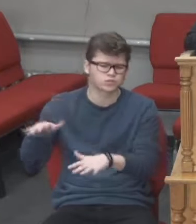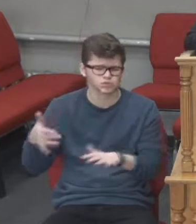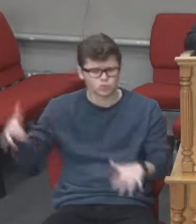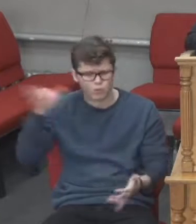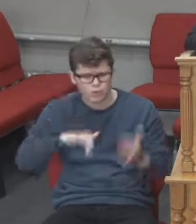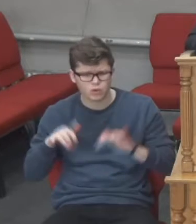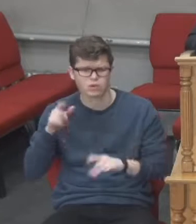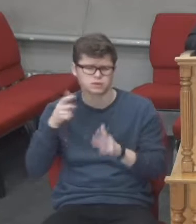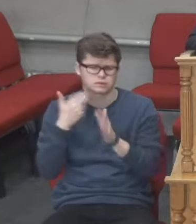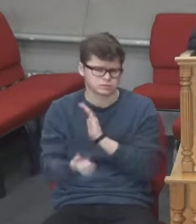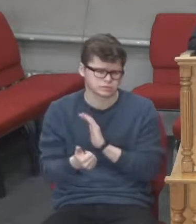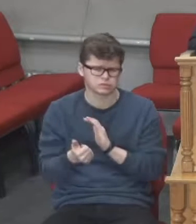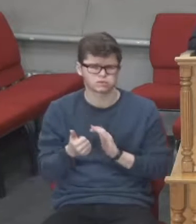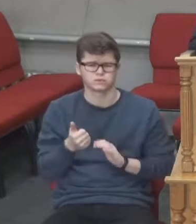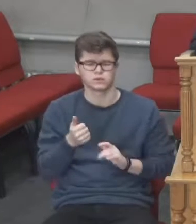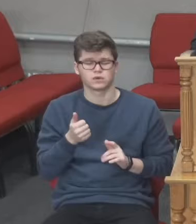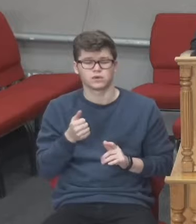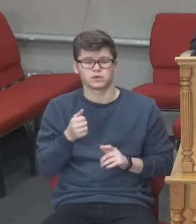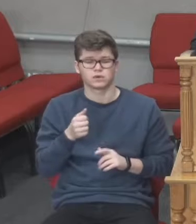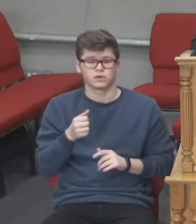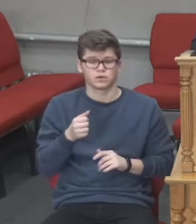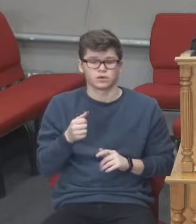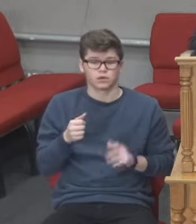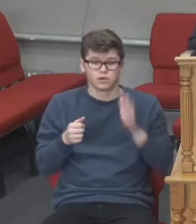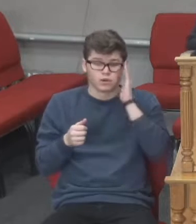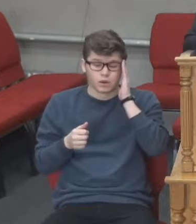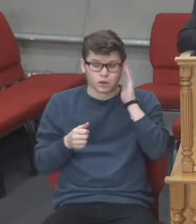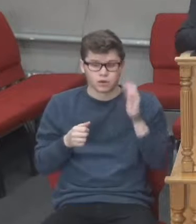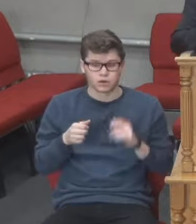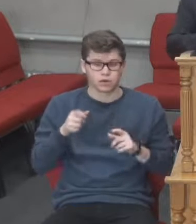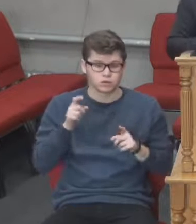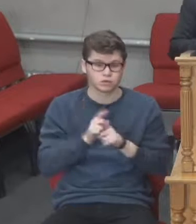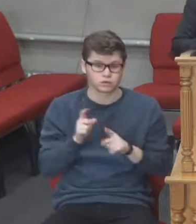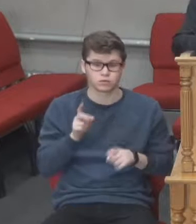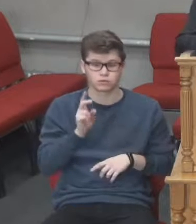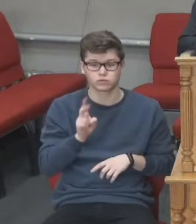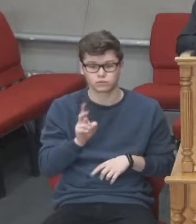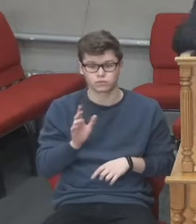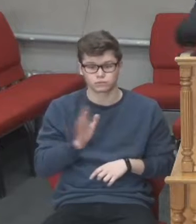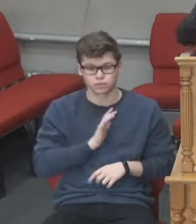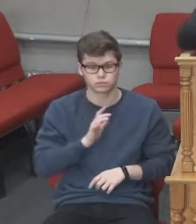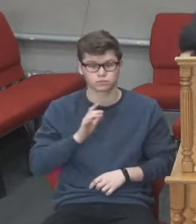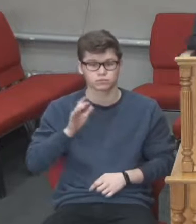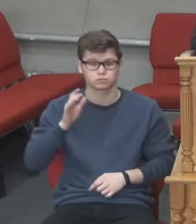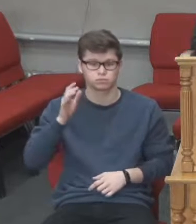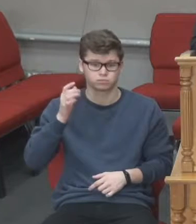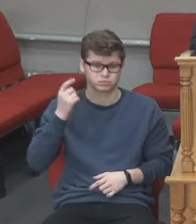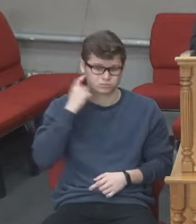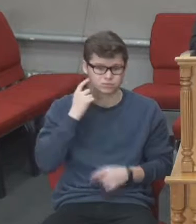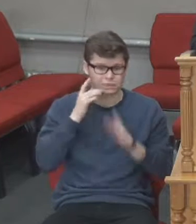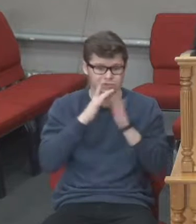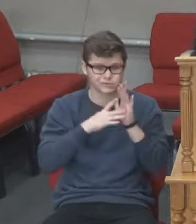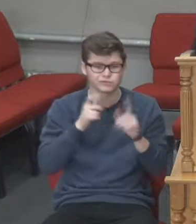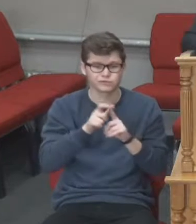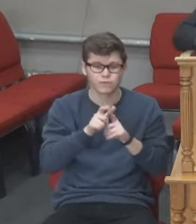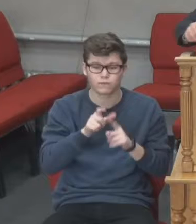хто читав, слухав слова Господа, пам'ятав їх, то вони скористалися цим моментом і вони вийшли з Єрусалиму з